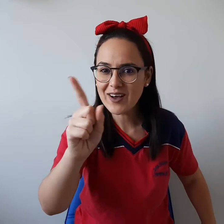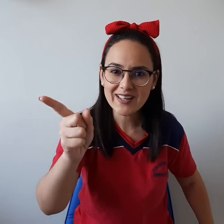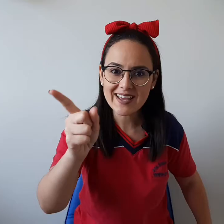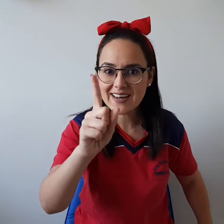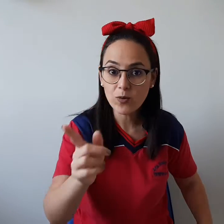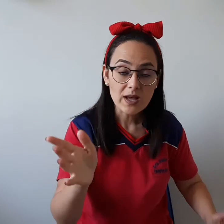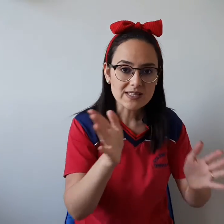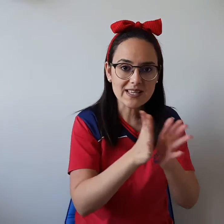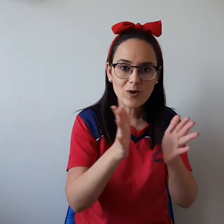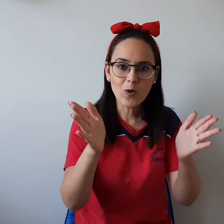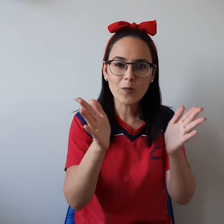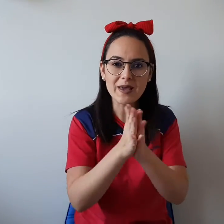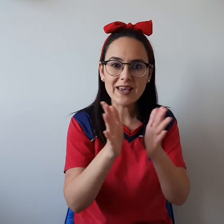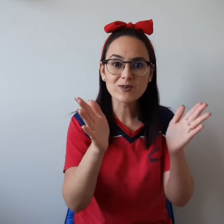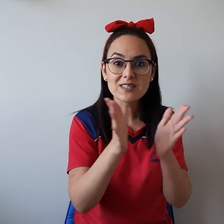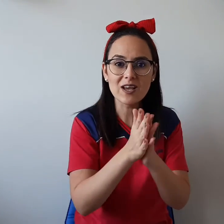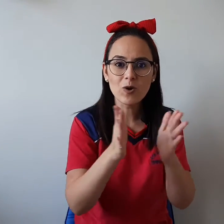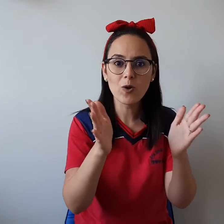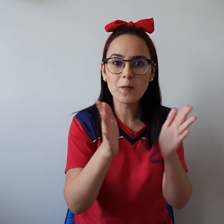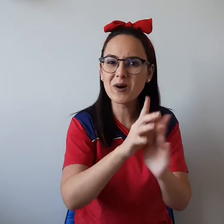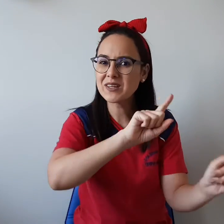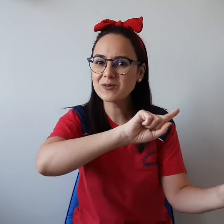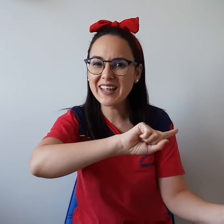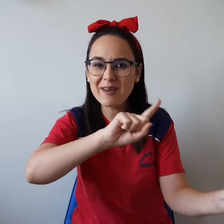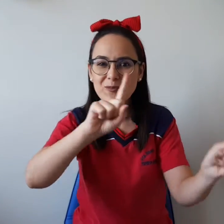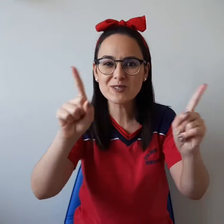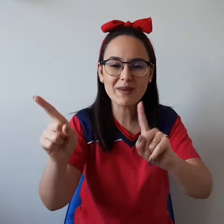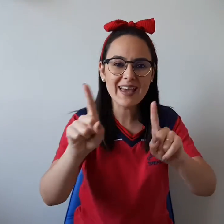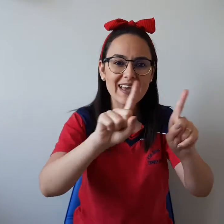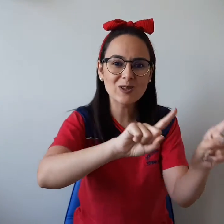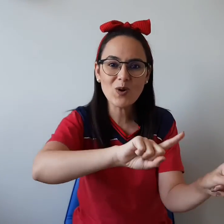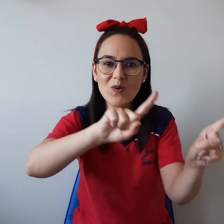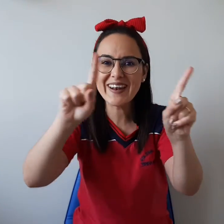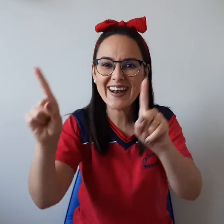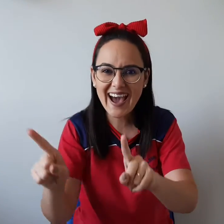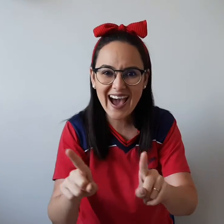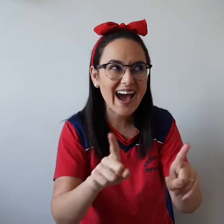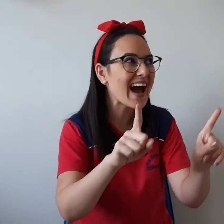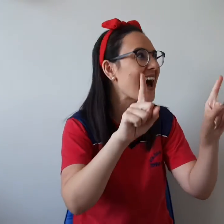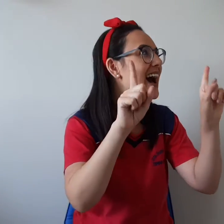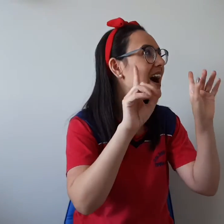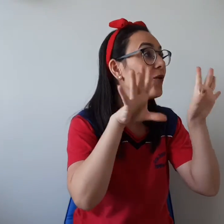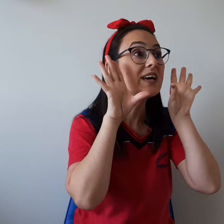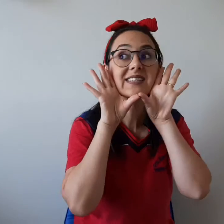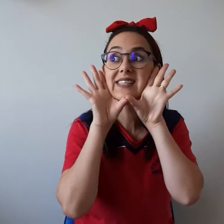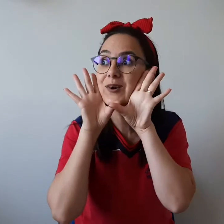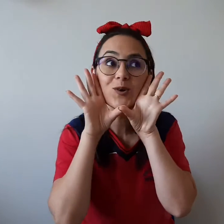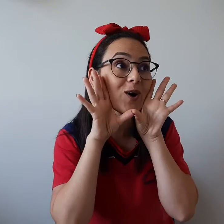caldeirão Seu Lobinho, seu Lobão, não temos medo, não! Seu